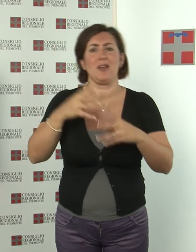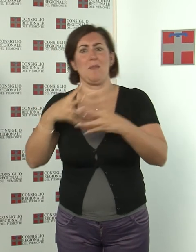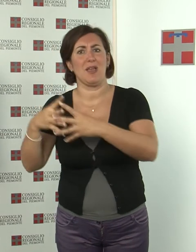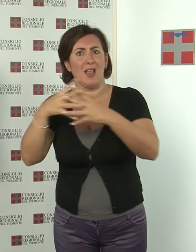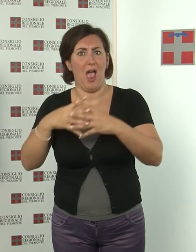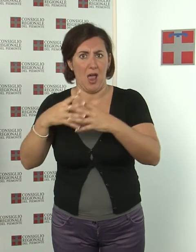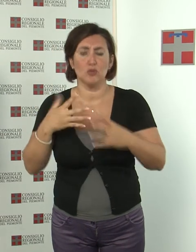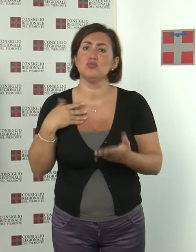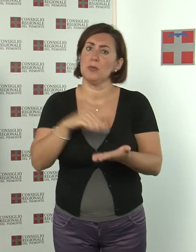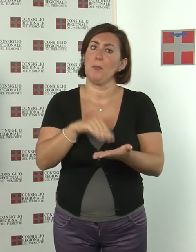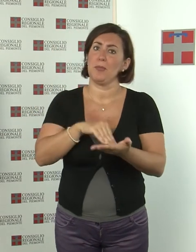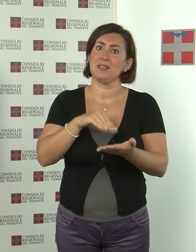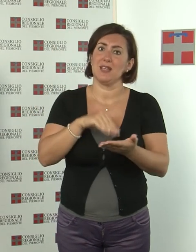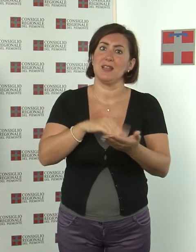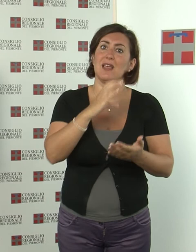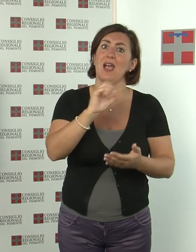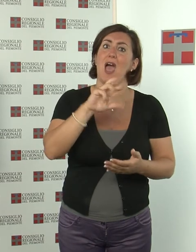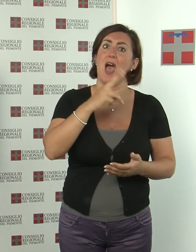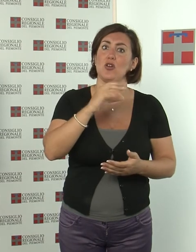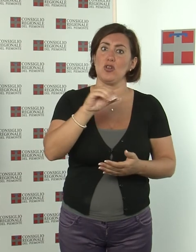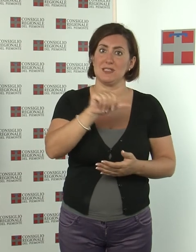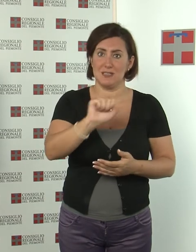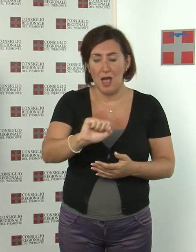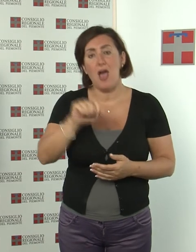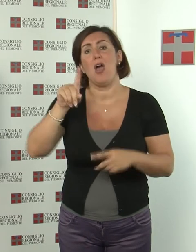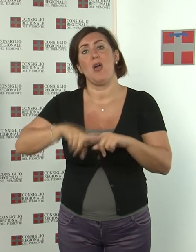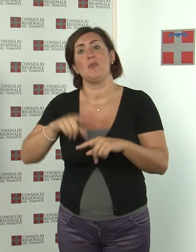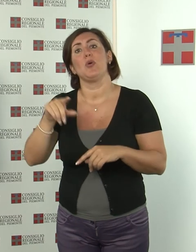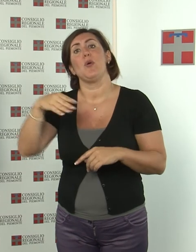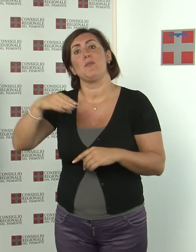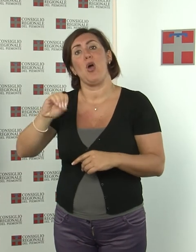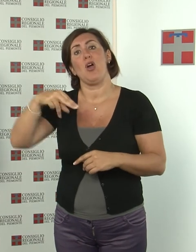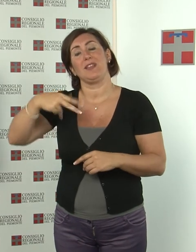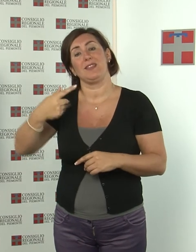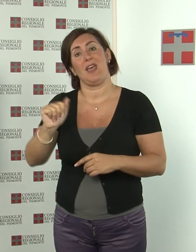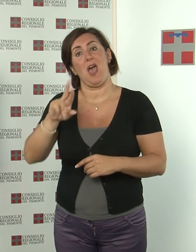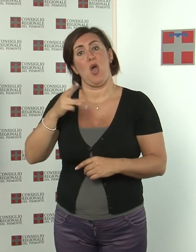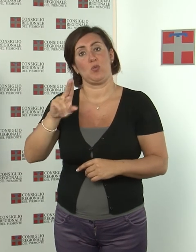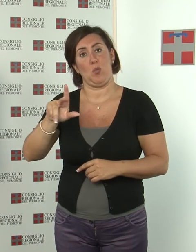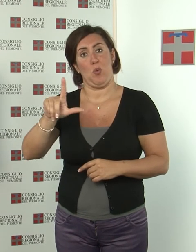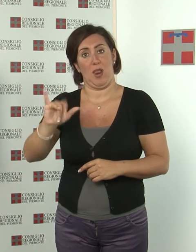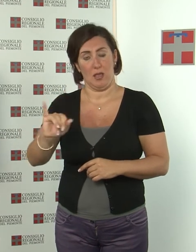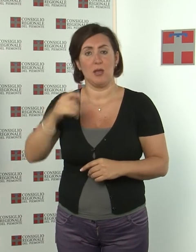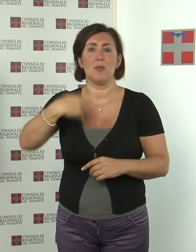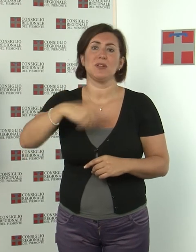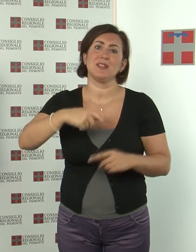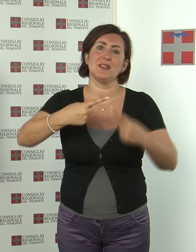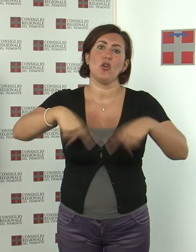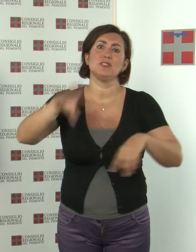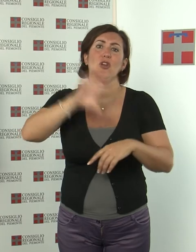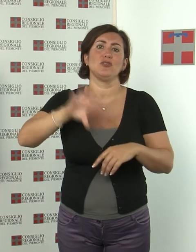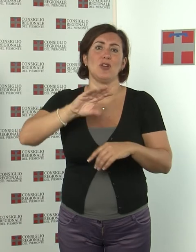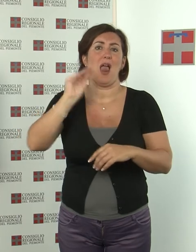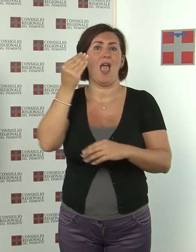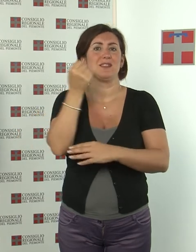Augusta Montaruli e il presidente dell'ENS Piemonte Corrado Gallo. Porte aperte a Palazzo Lascaris. Sabato